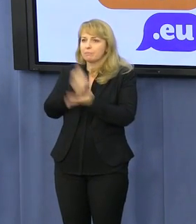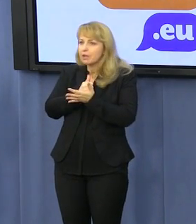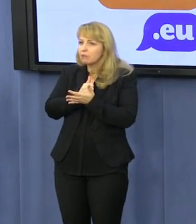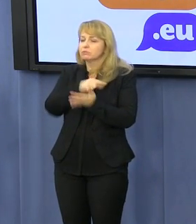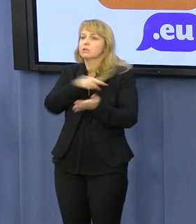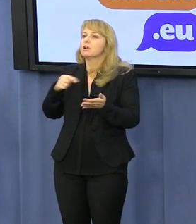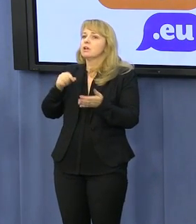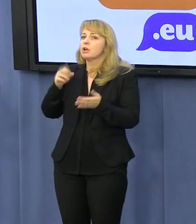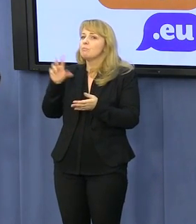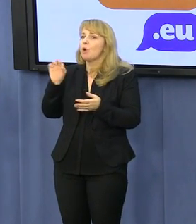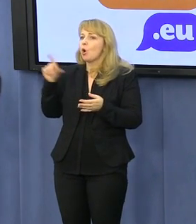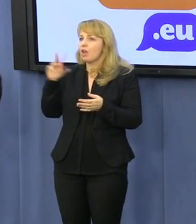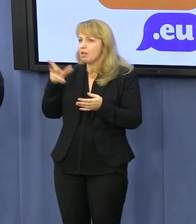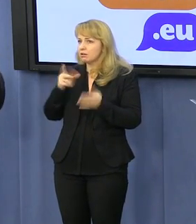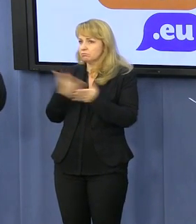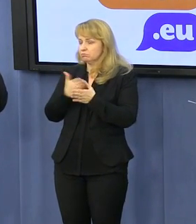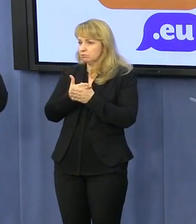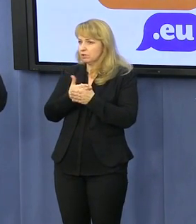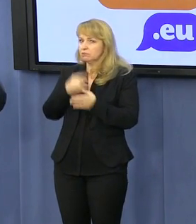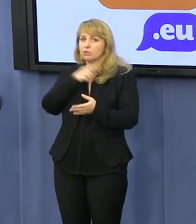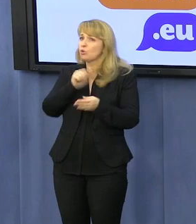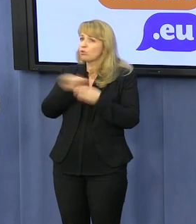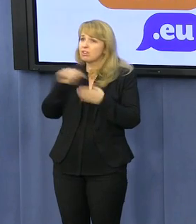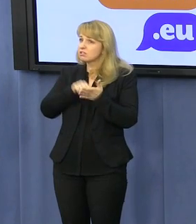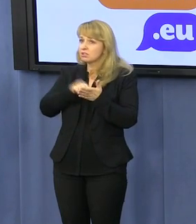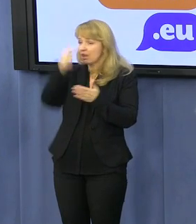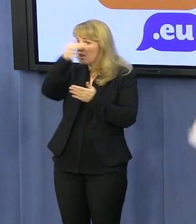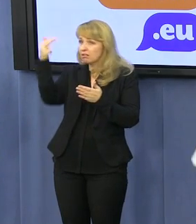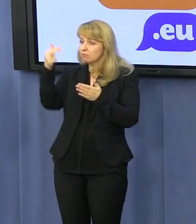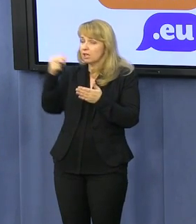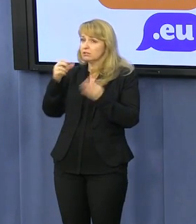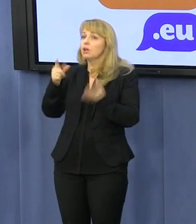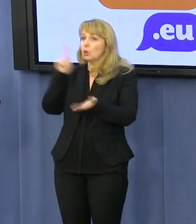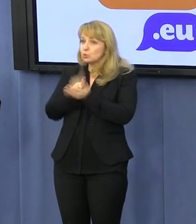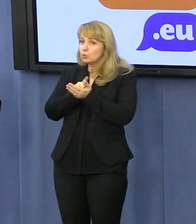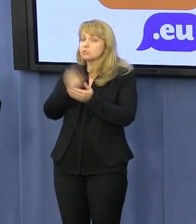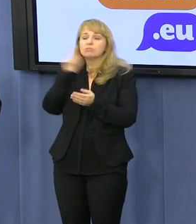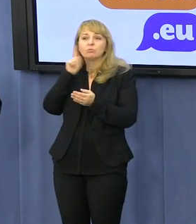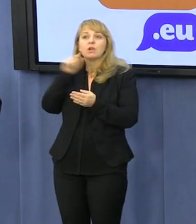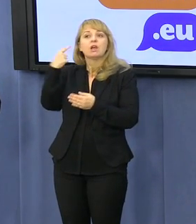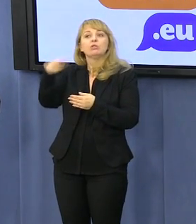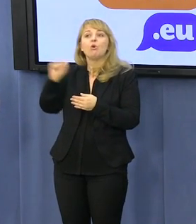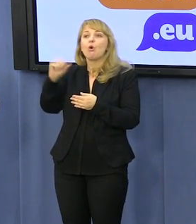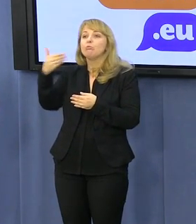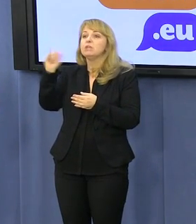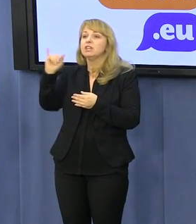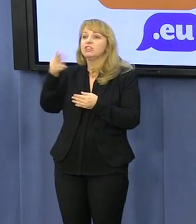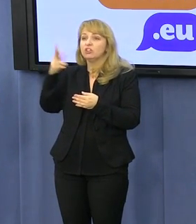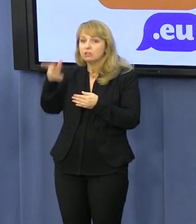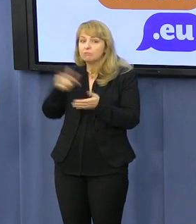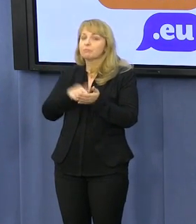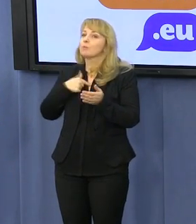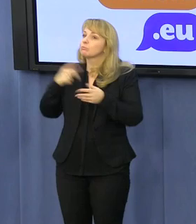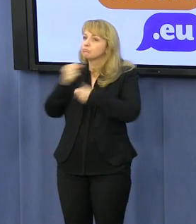Chciałbym na wstępie powiedzieć, że to nie ten sukces Dominika sprawił, że tutaj się spotykamy. My nad tymi rozwiązaniami